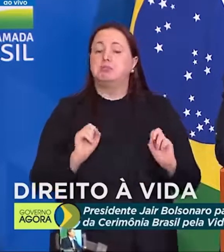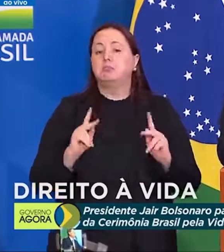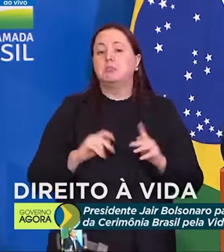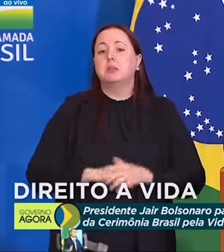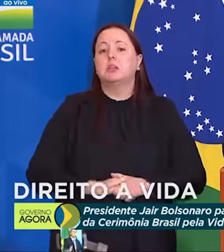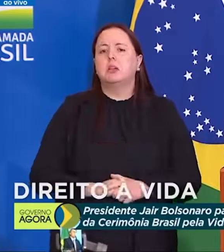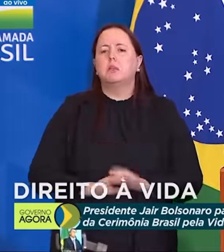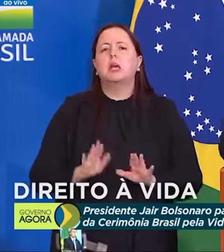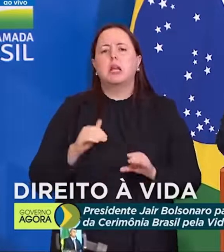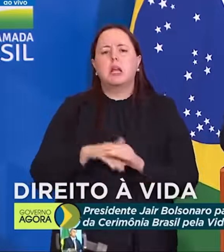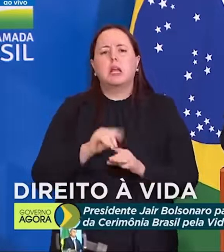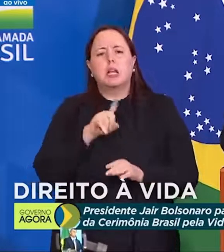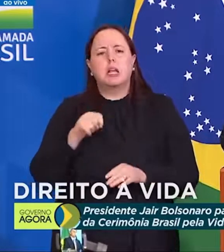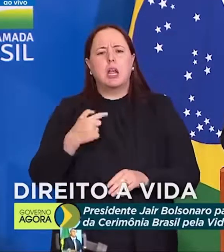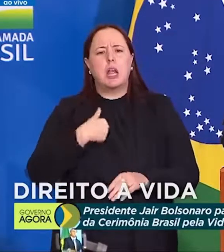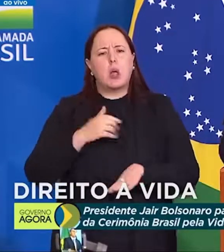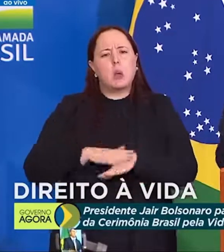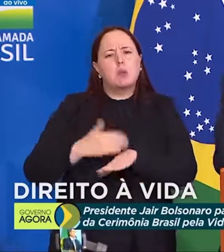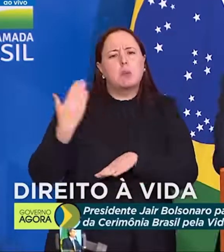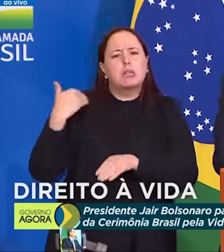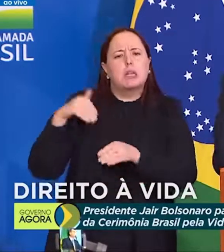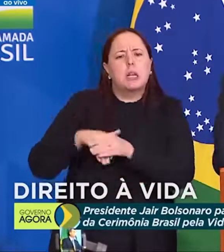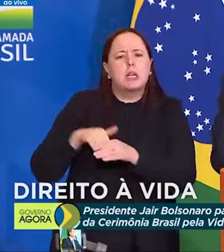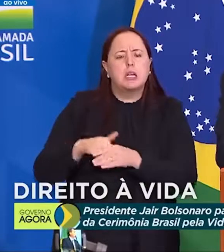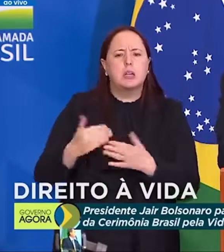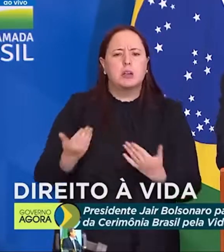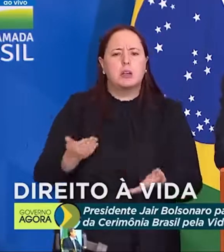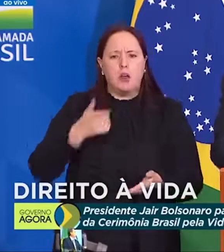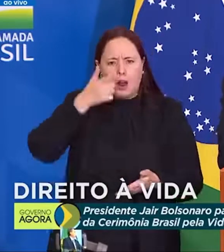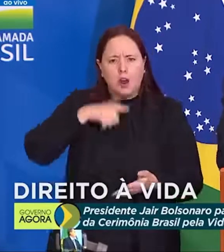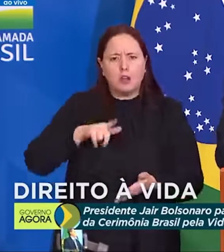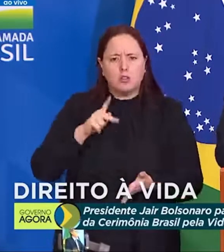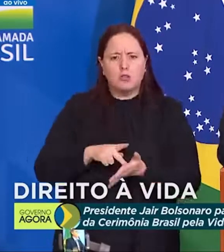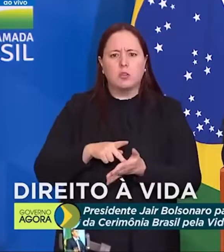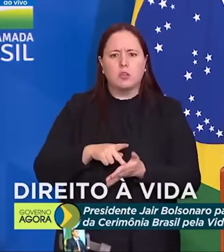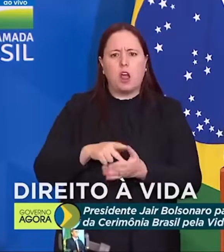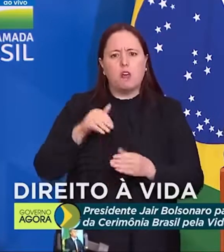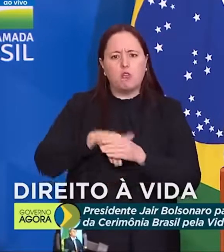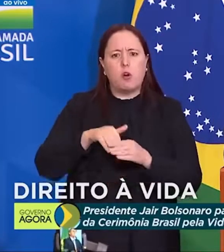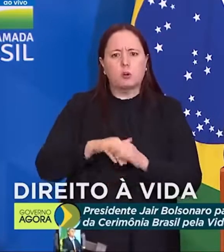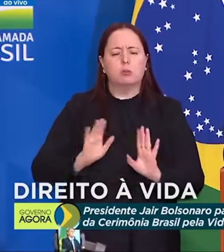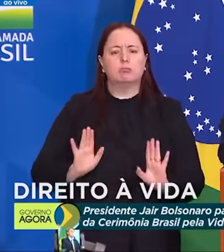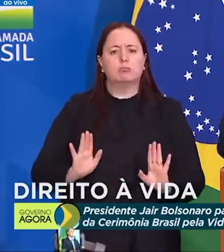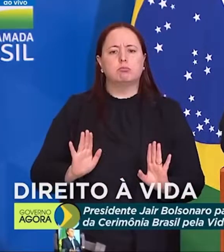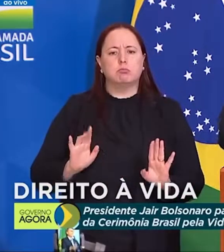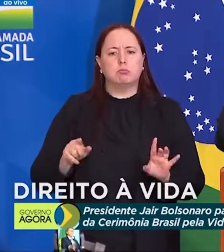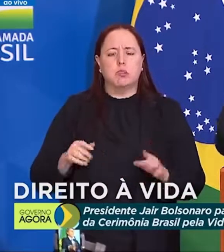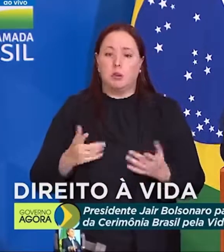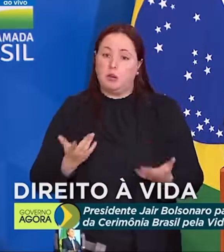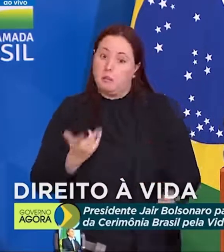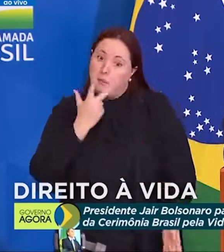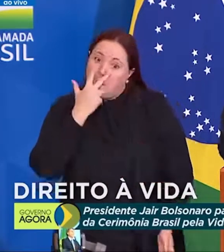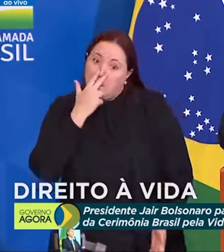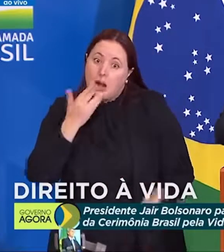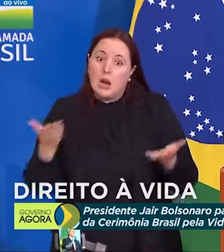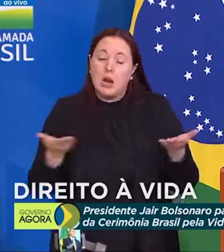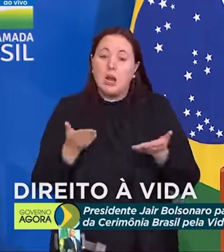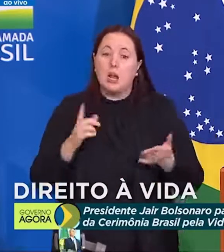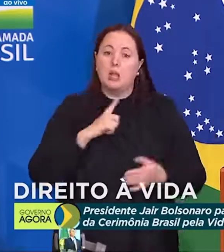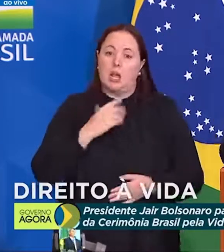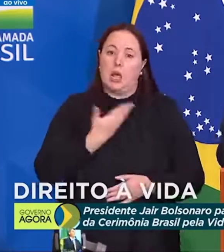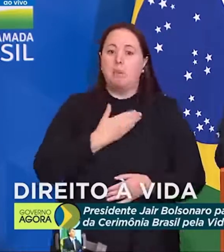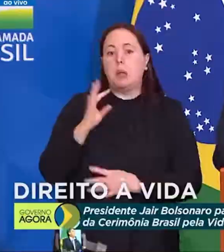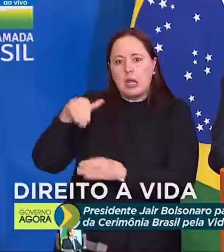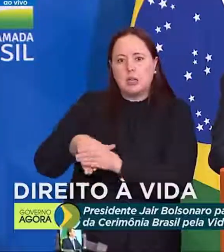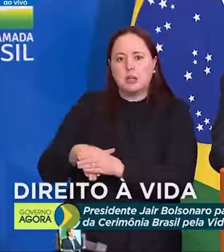Que eleições são essas? Eu sou do tempo que eleições ganhava quem tinha voto nas urnas. Agora parece que é quem tem amigo